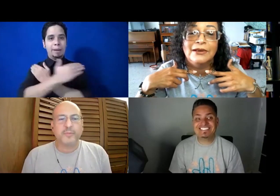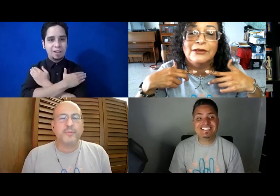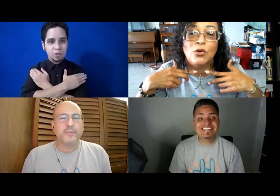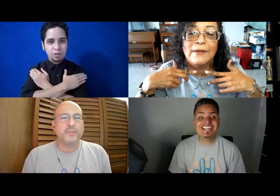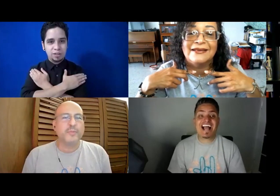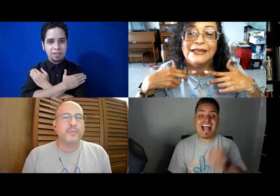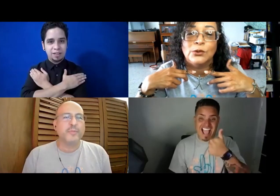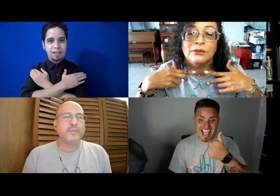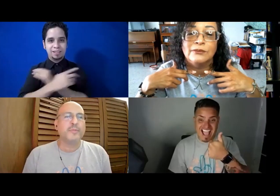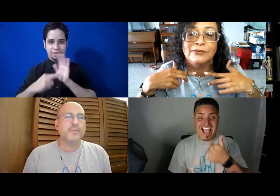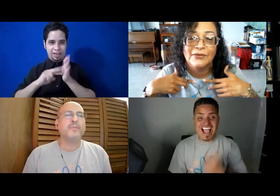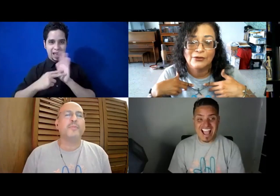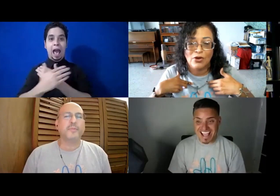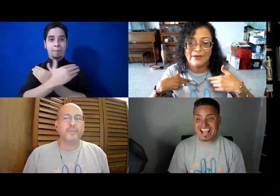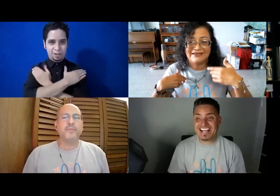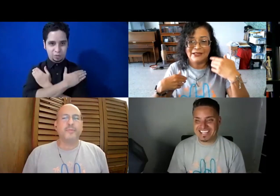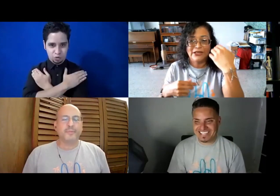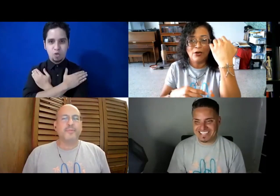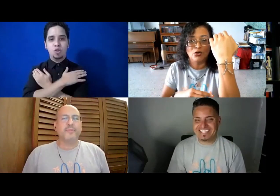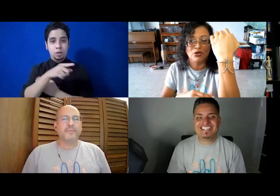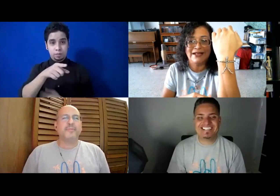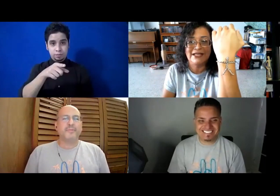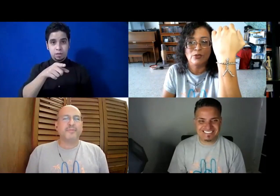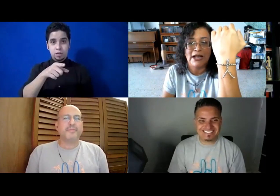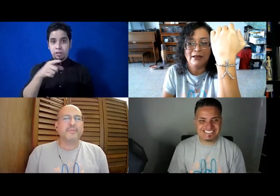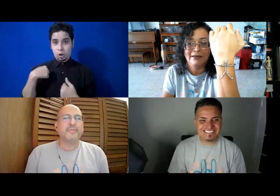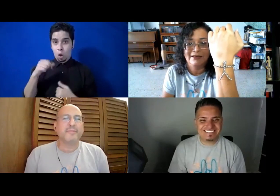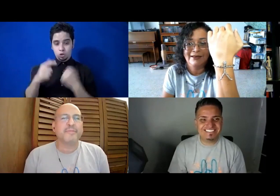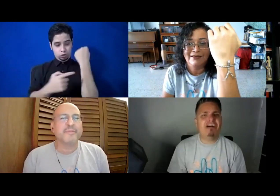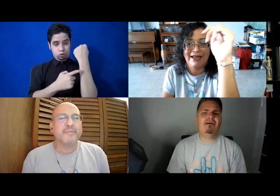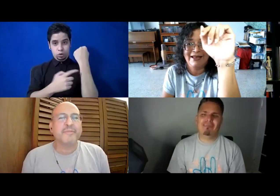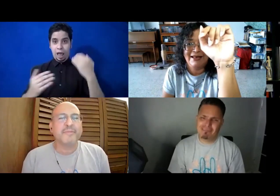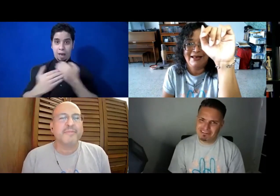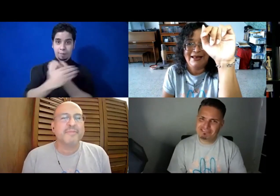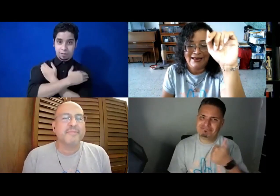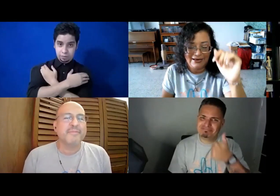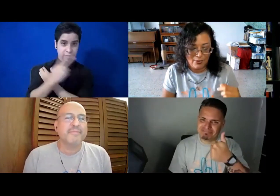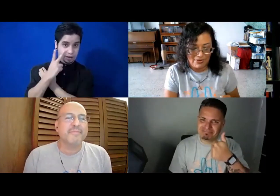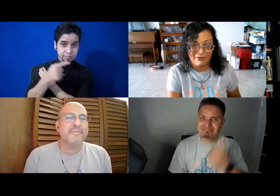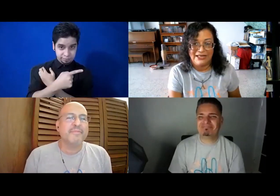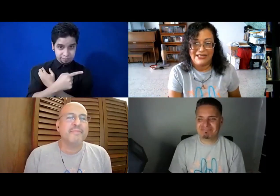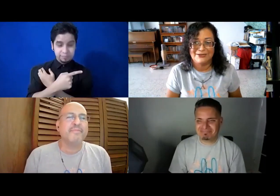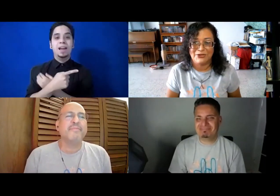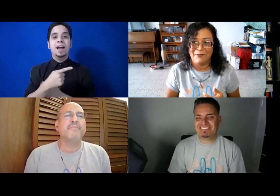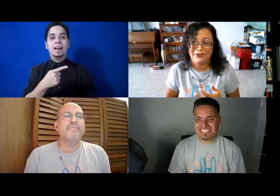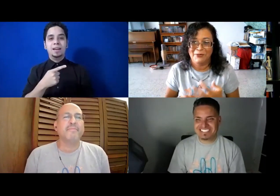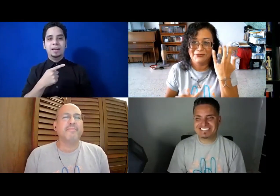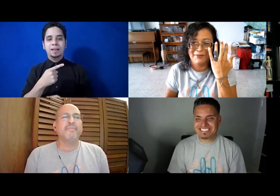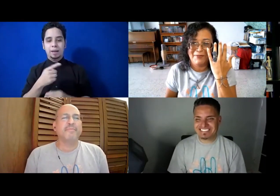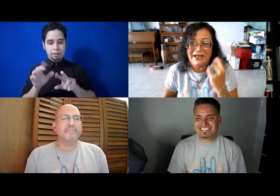Esto es un abracito, esto es un abracito y tengo otro abracito acá. ¿Eh? Y no, ay, me quité la sortija, perdón, esto también va.